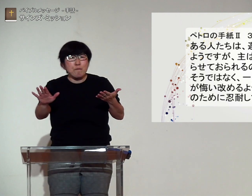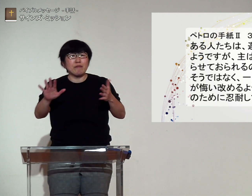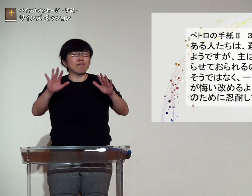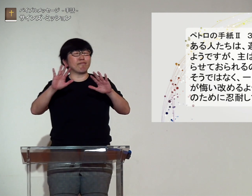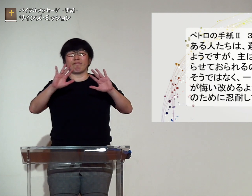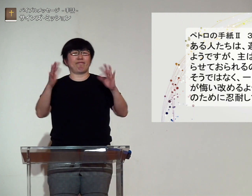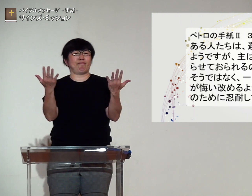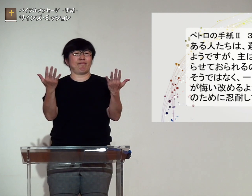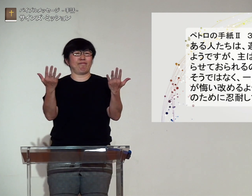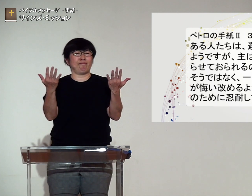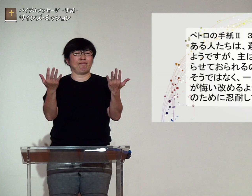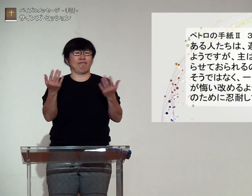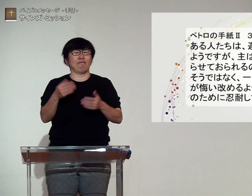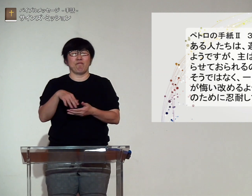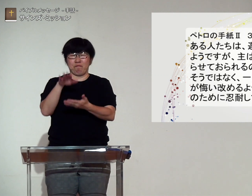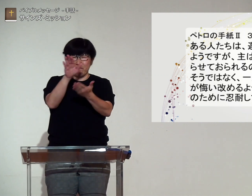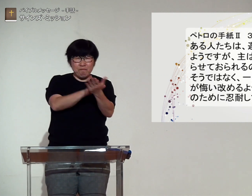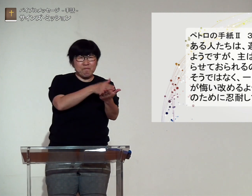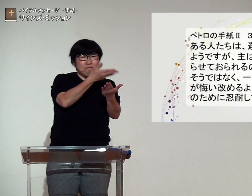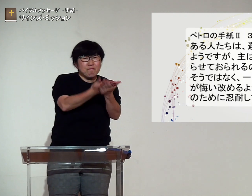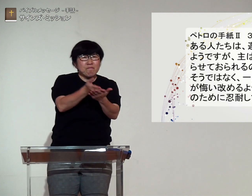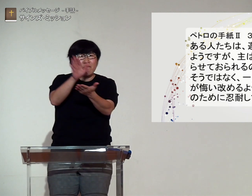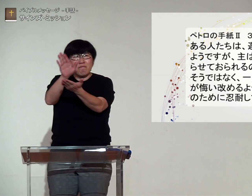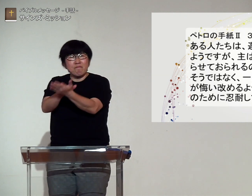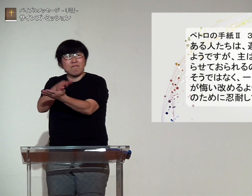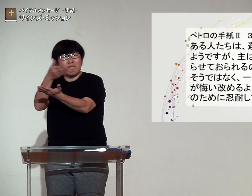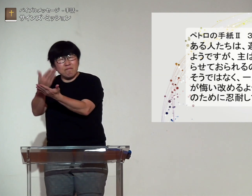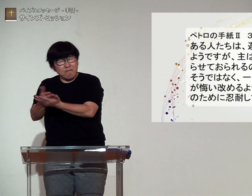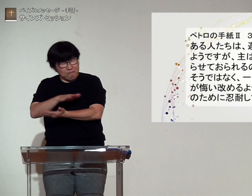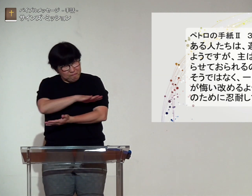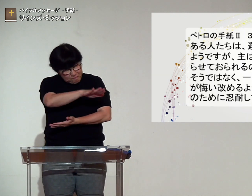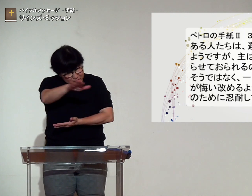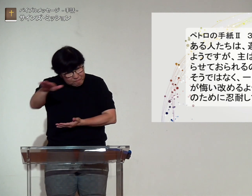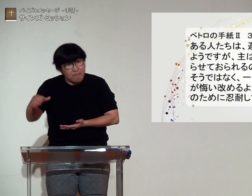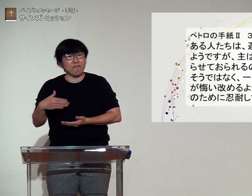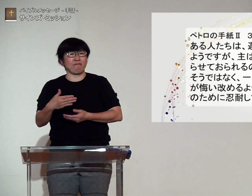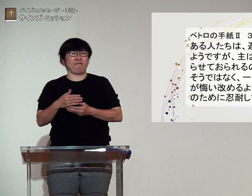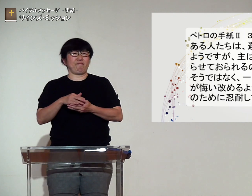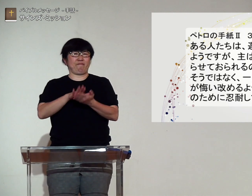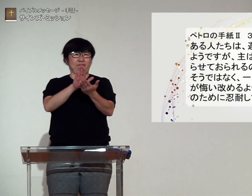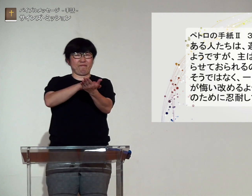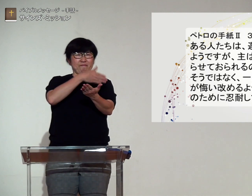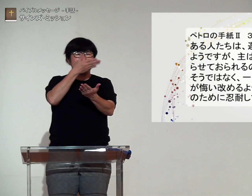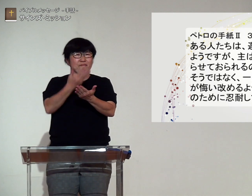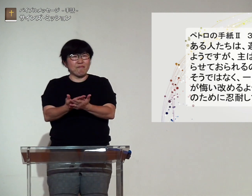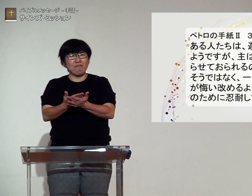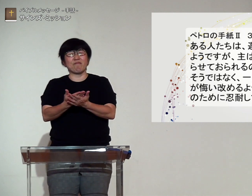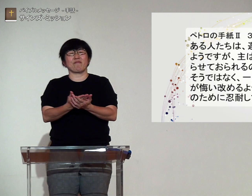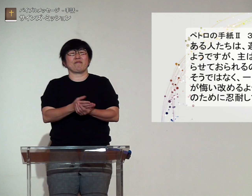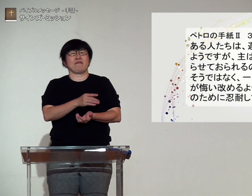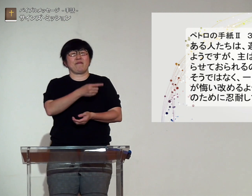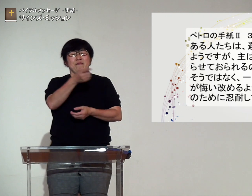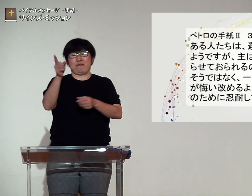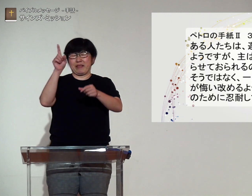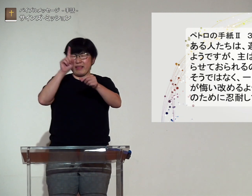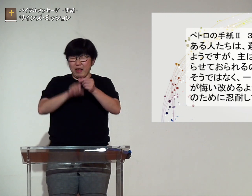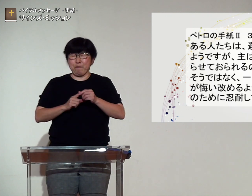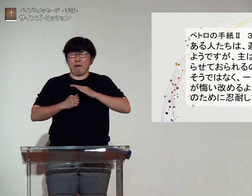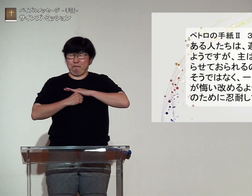そうではなく一人も滅びないで皆が悔い改めるようにとあなた方のために